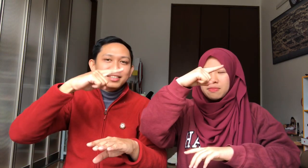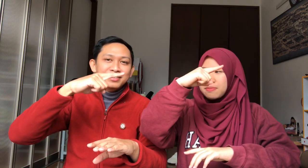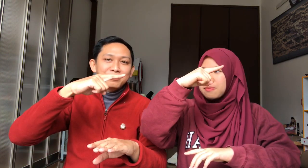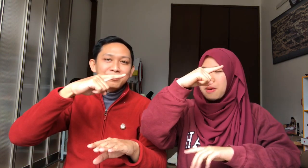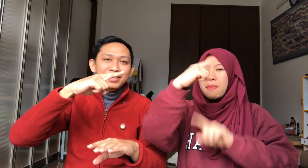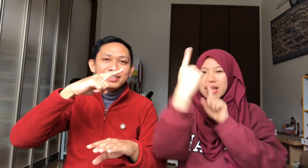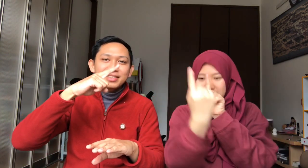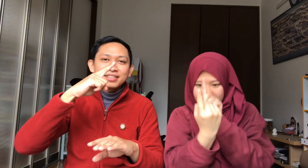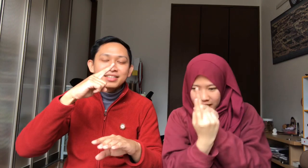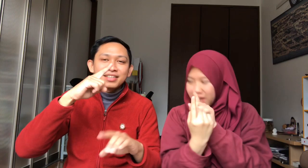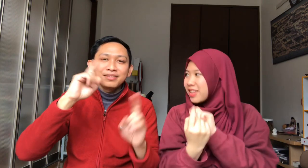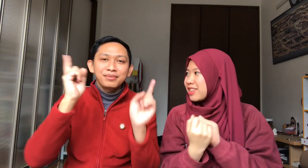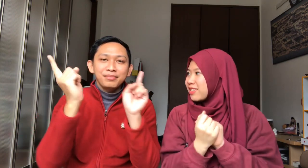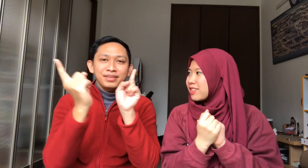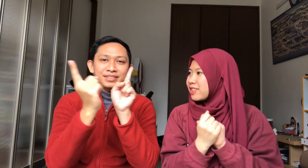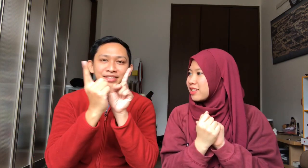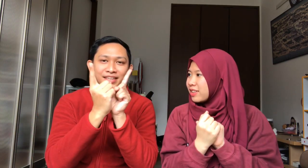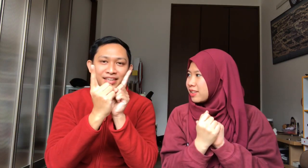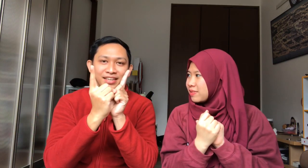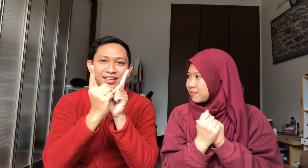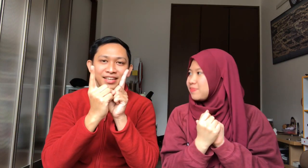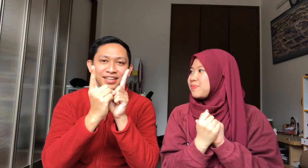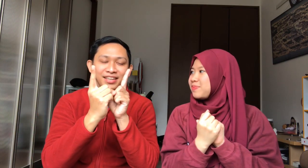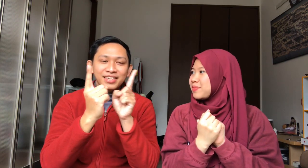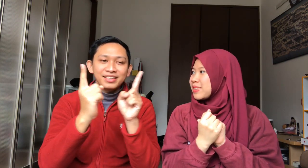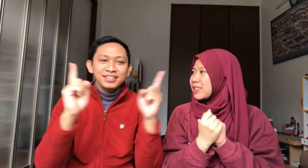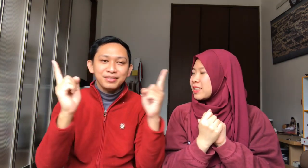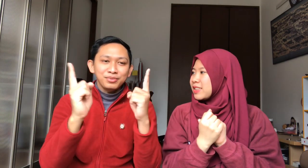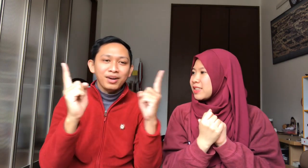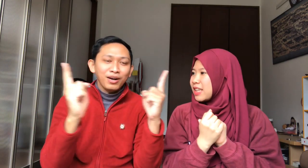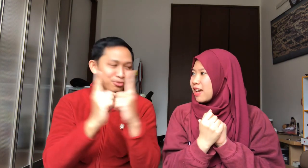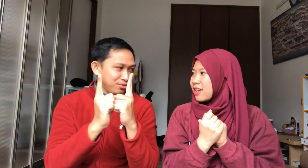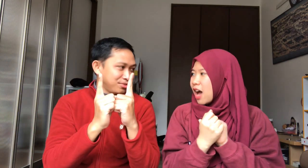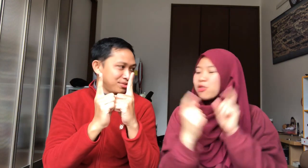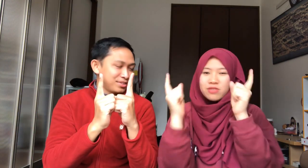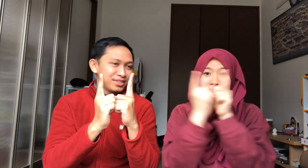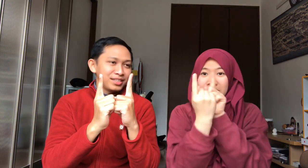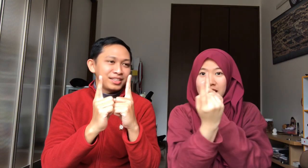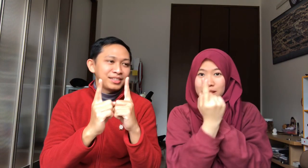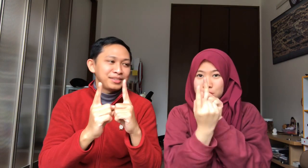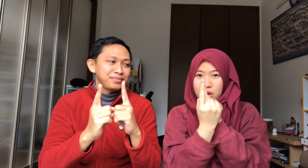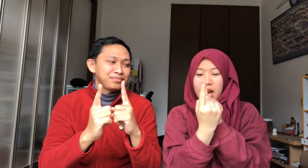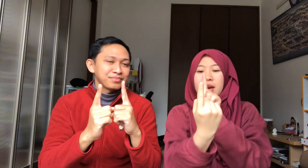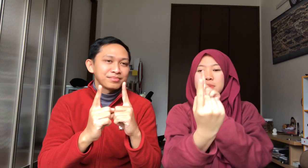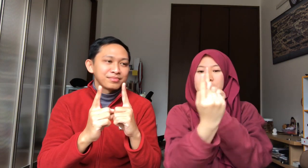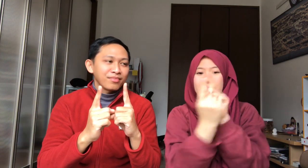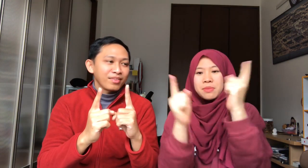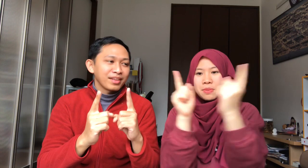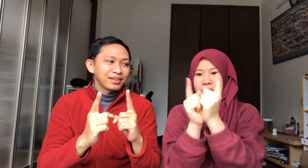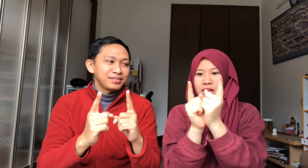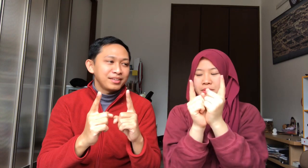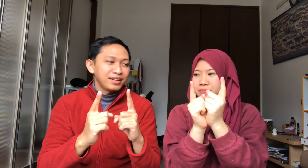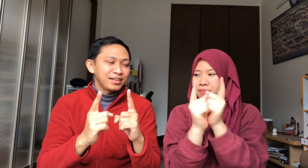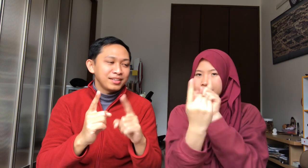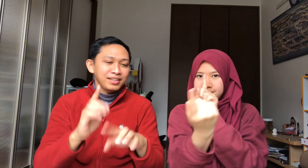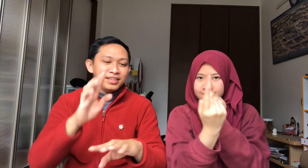Hajimemaste Ini ketemu au Ini ketemu ya Bisa begini Jadi